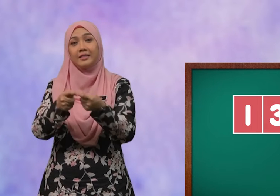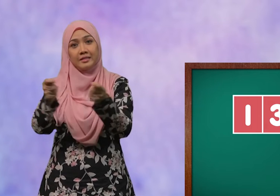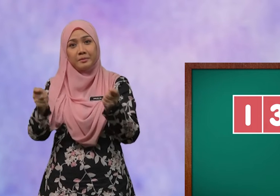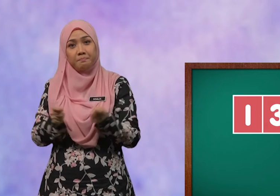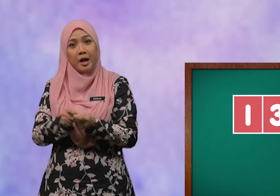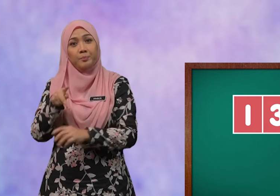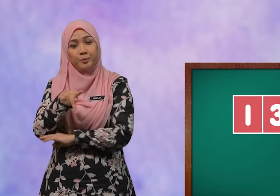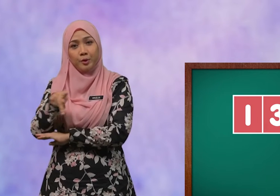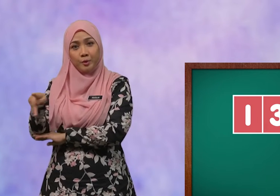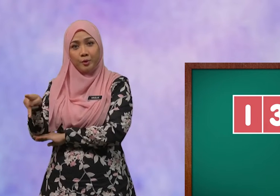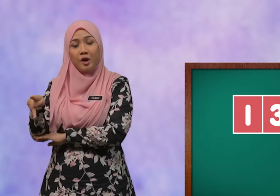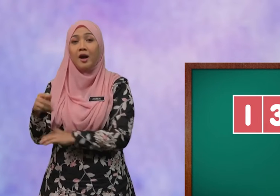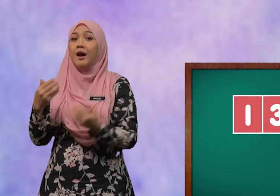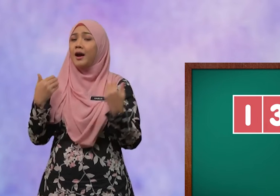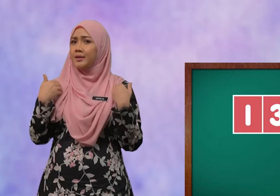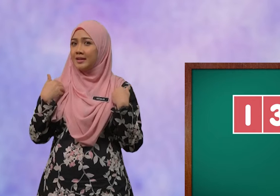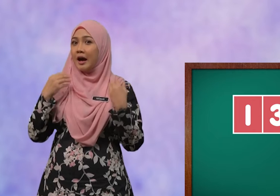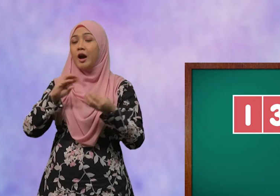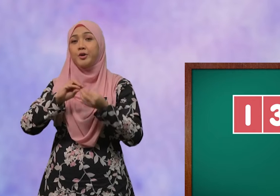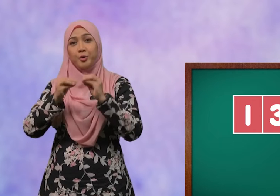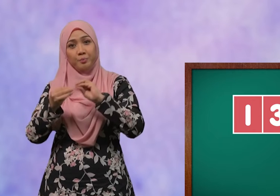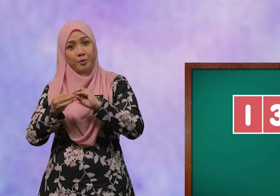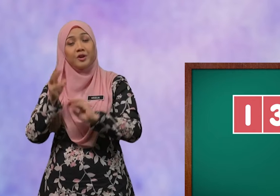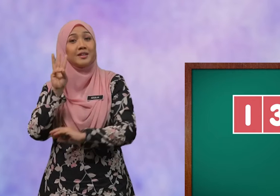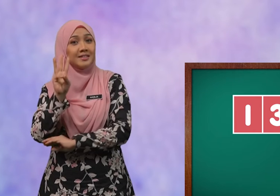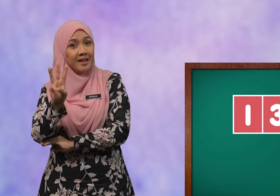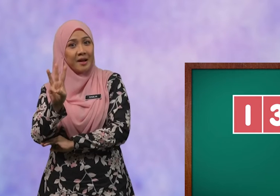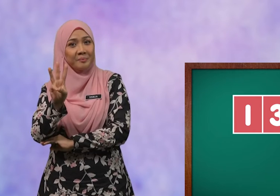Tempat Puluh Adalah Nombor Enam